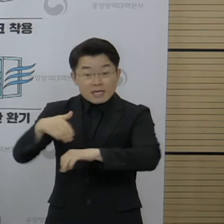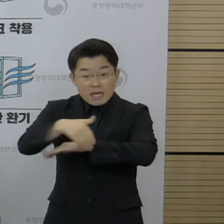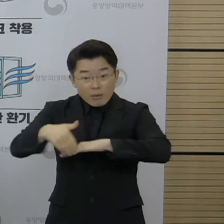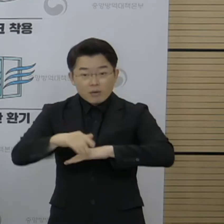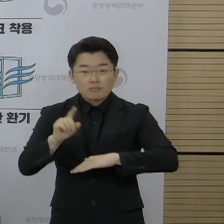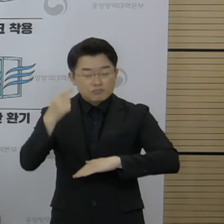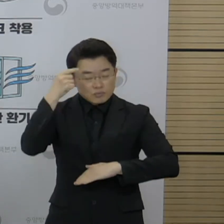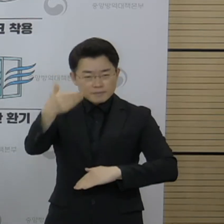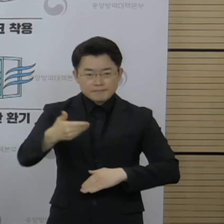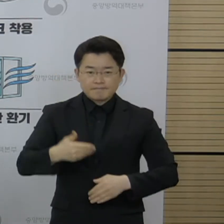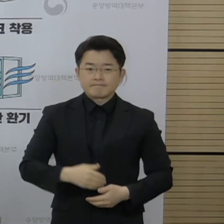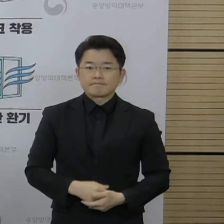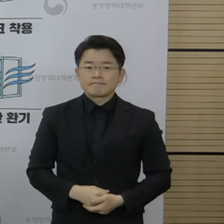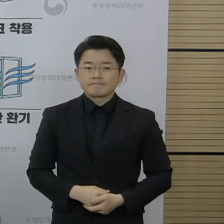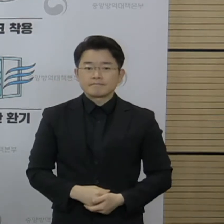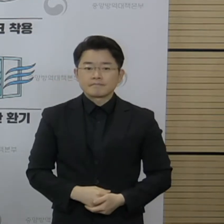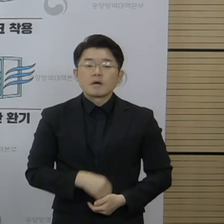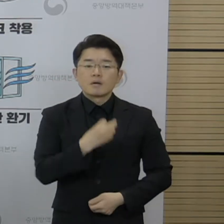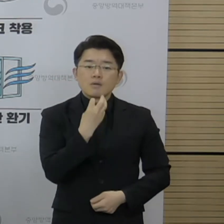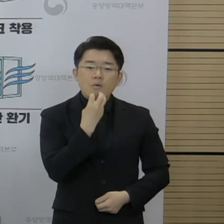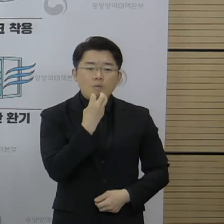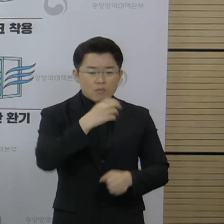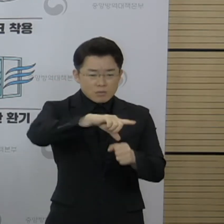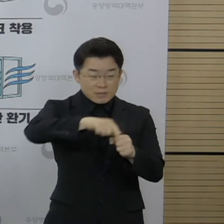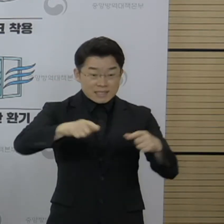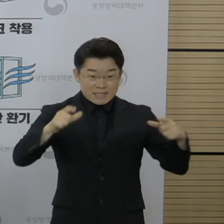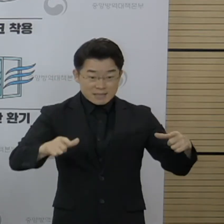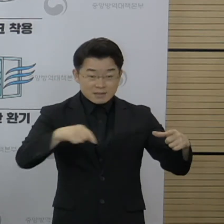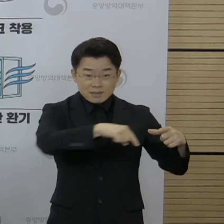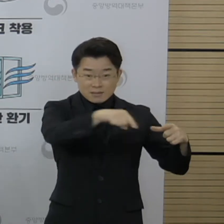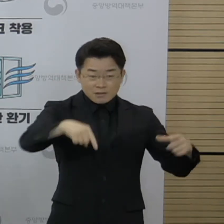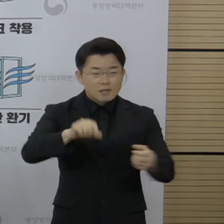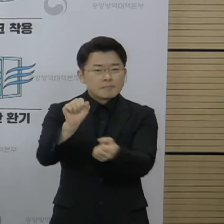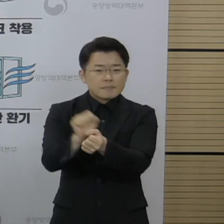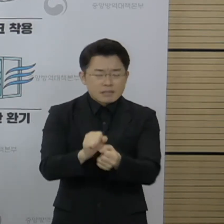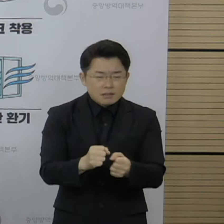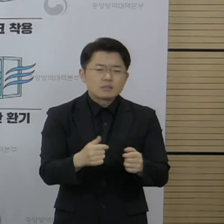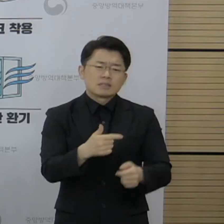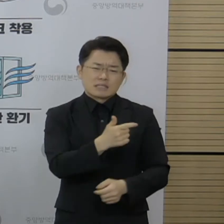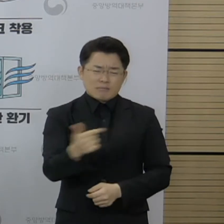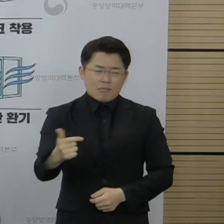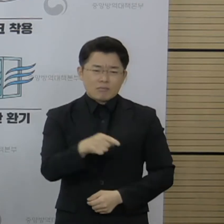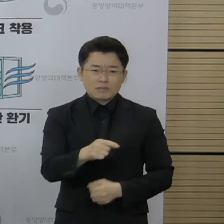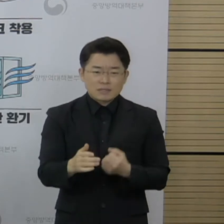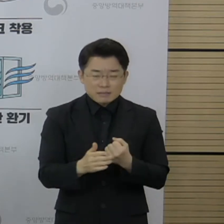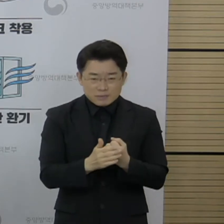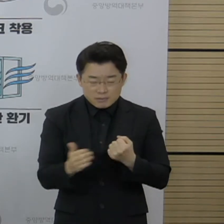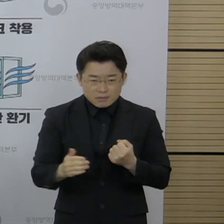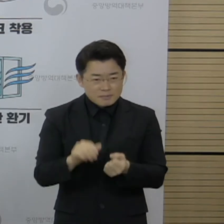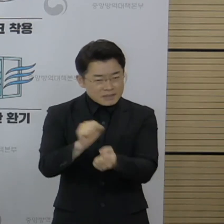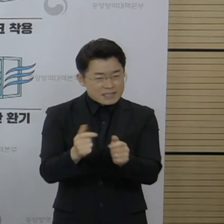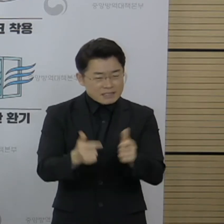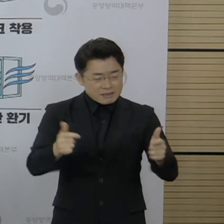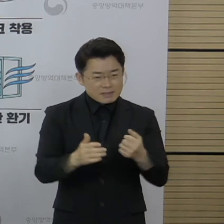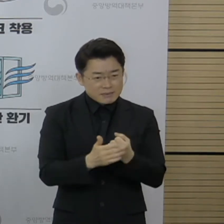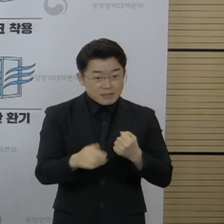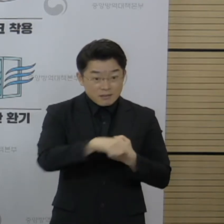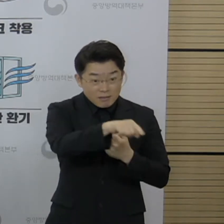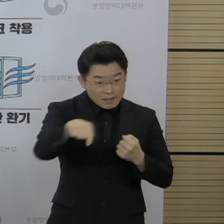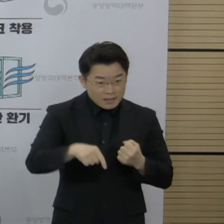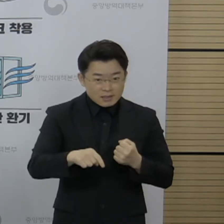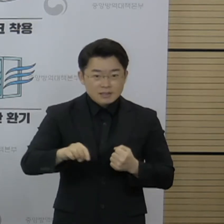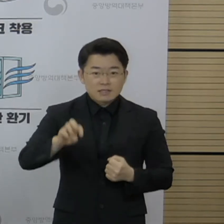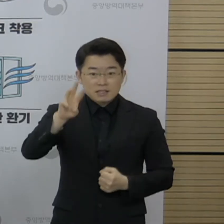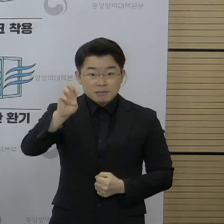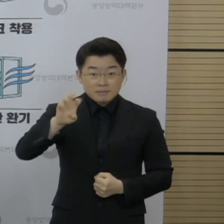말씀드린 수도권 방역 상황을 고려해서 지자체 자율접종의 물량을 1차적으로 34만